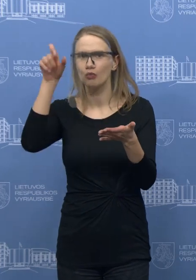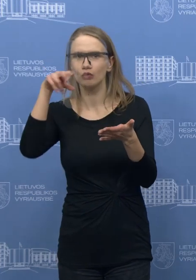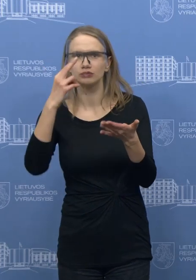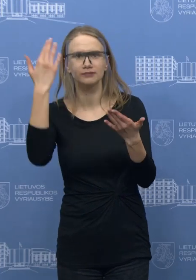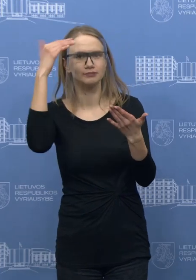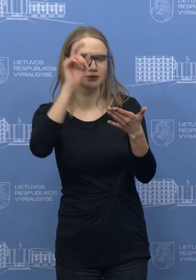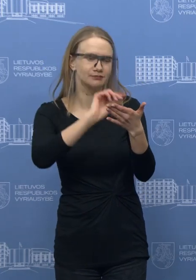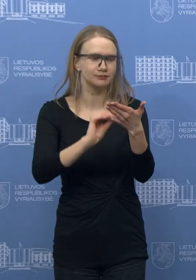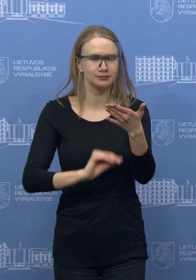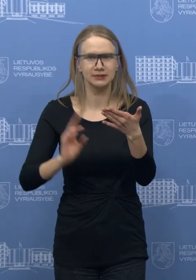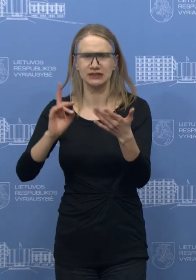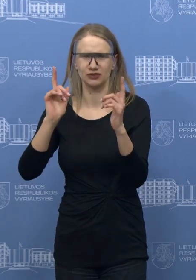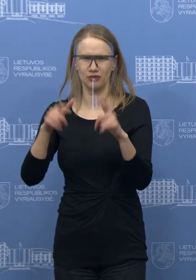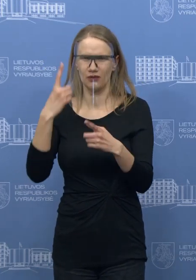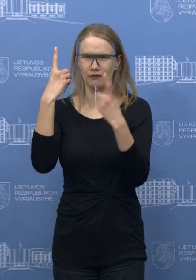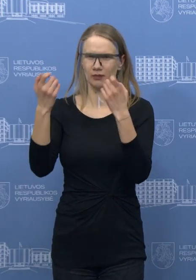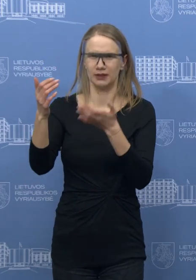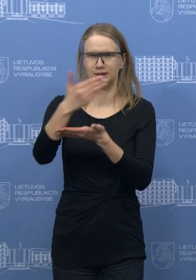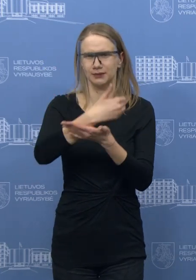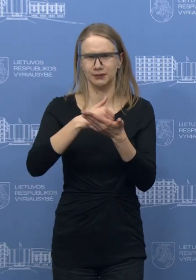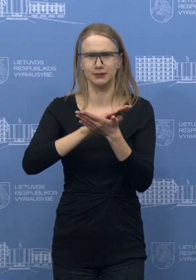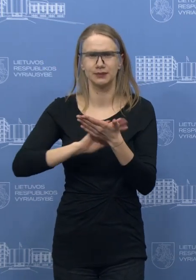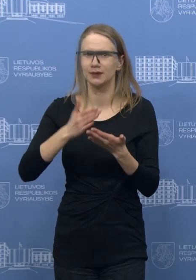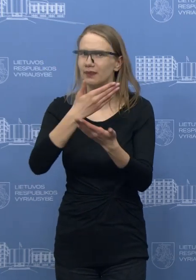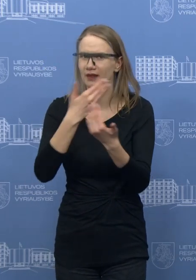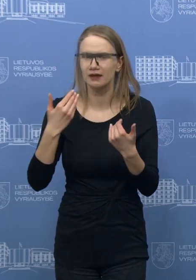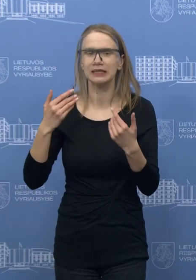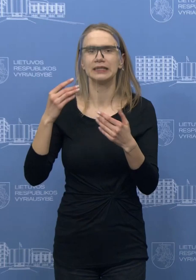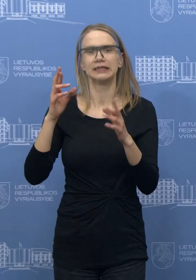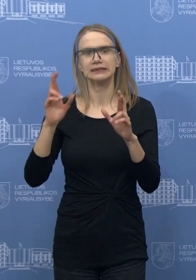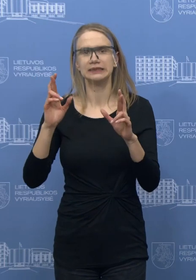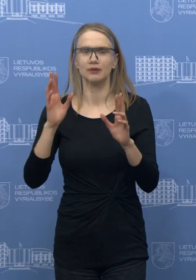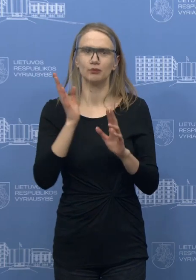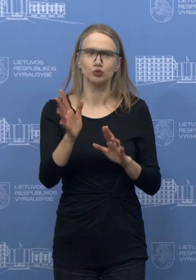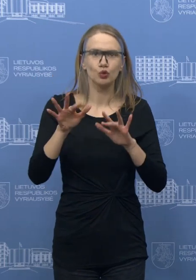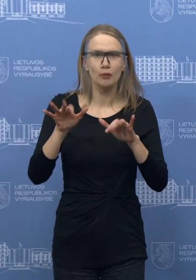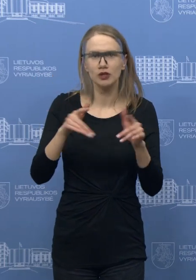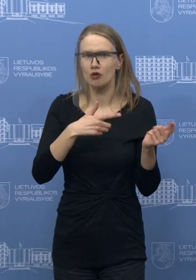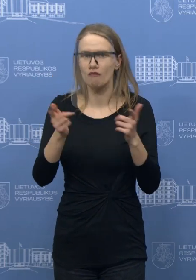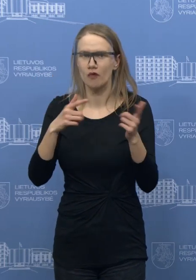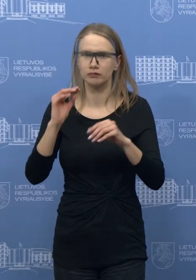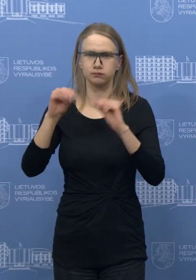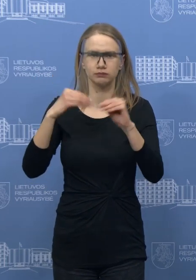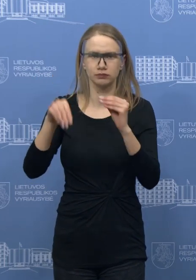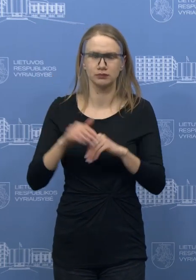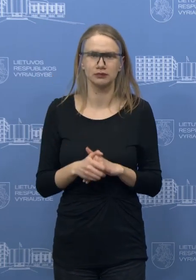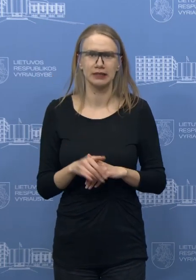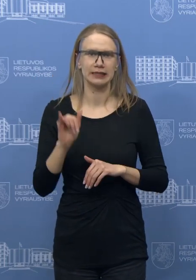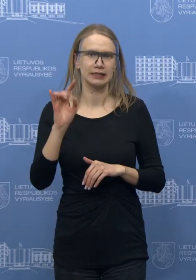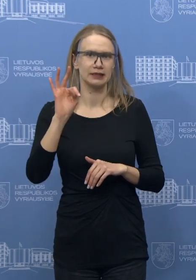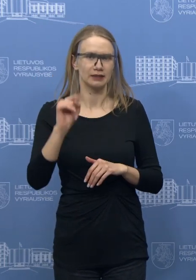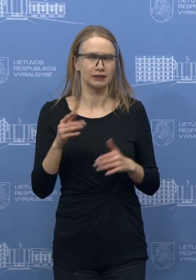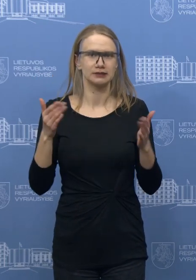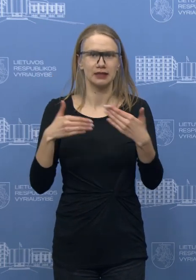Ir panaudojamas tų duomenų, kurie būtų galima gauti automatizuotų būdų, tai tikime, šiandien taip pat buvo pristatytas ir įrankis, pati informacinė sistema.